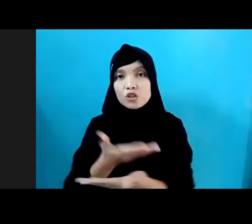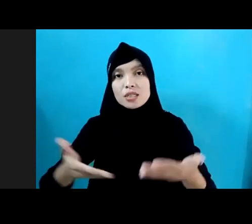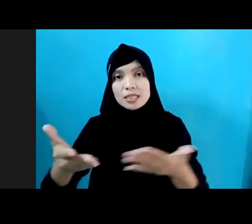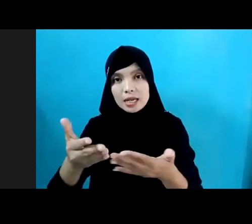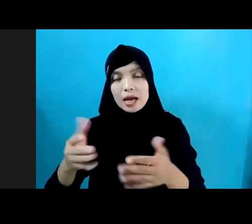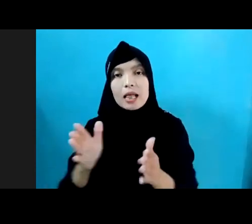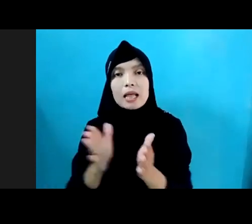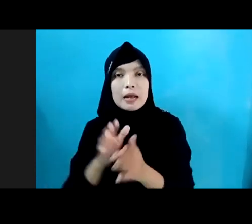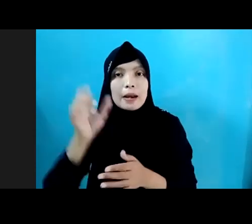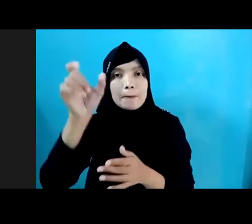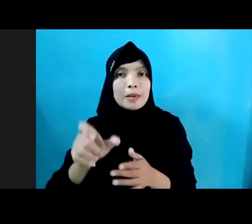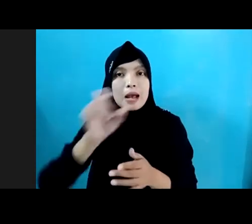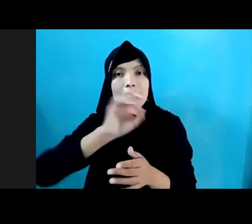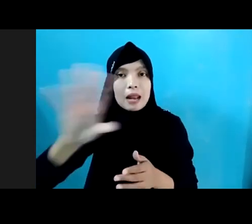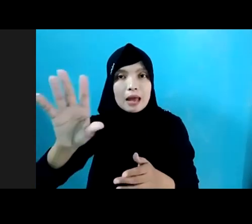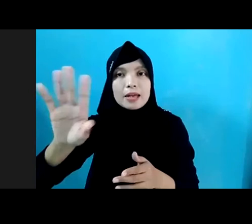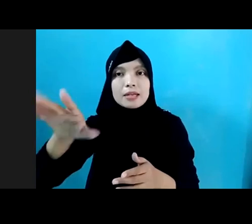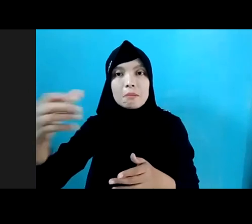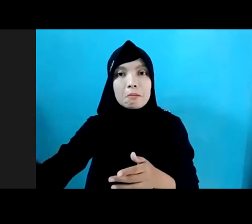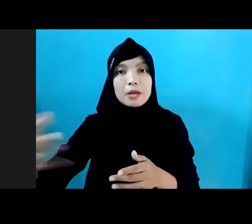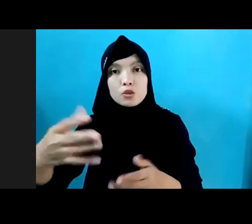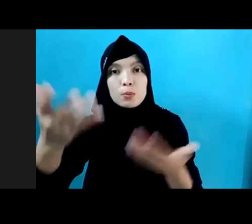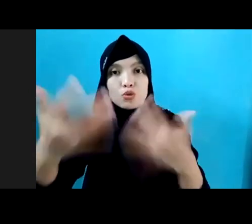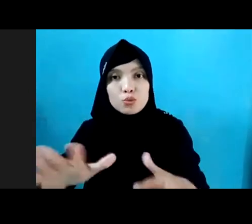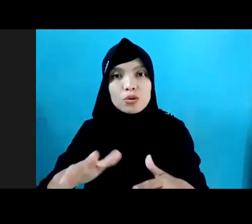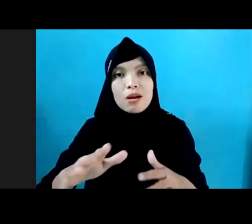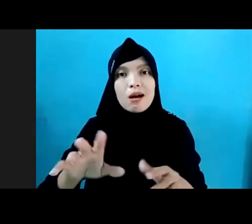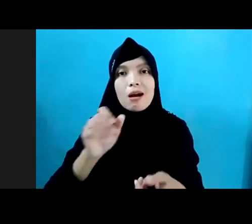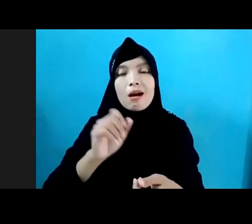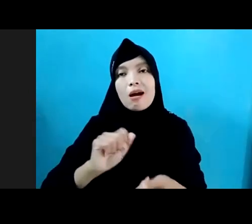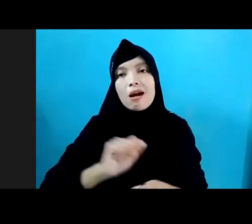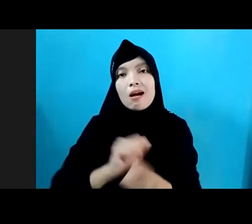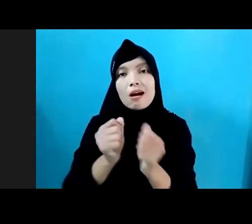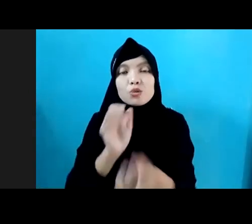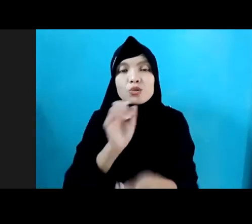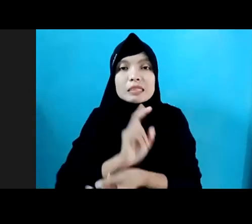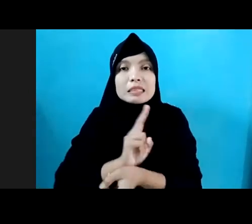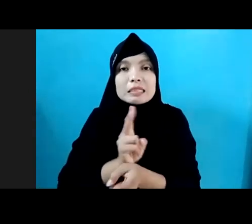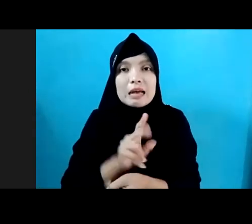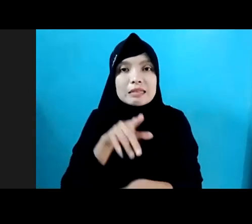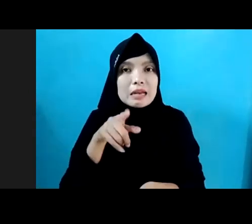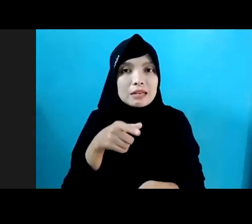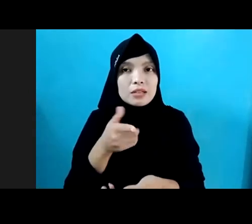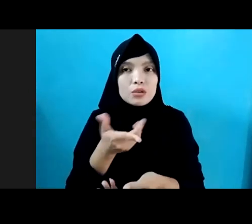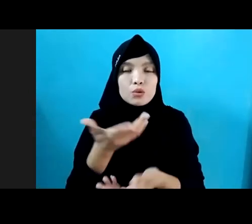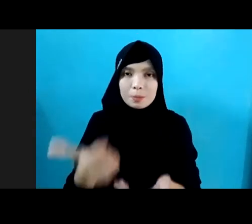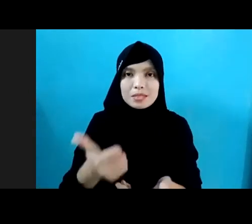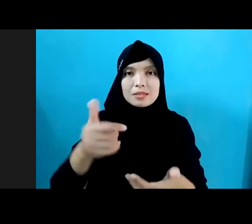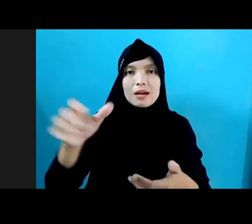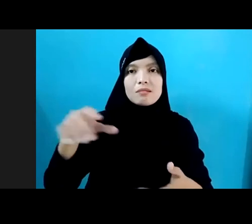ada pihak-pihak lain yang juga sudah merespon kasus kekerasan dan eksploitasi seksual online terhadap anak-anak bisa saling